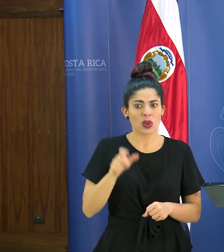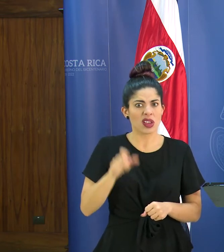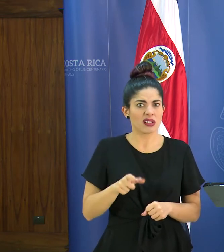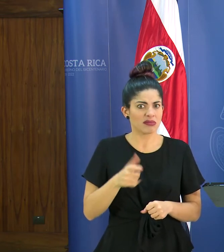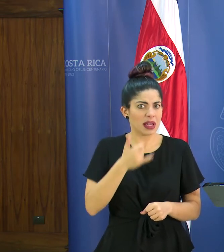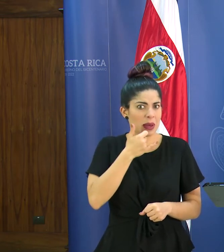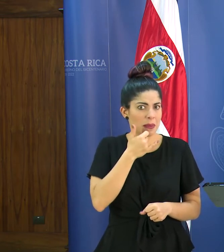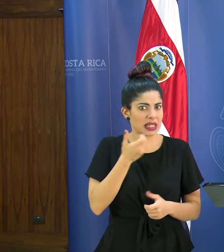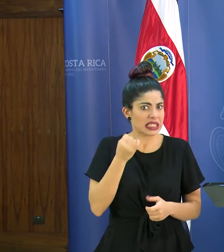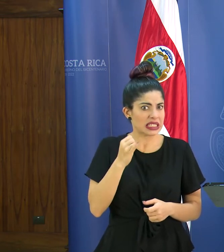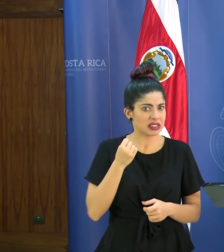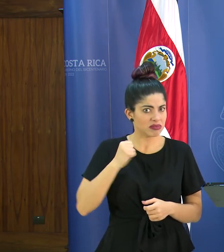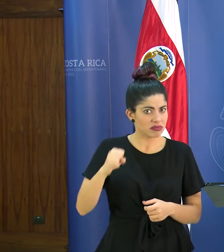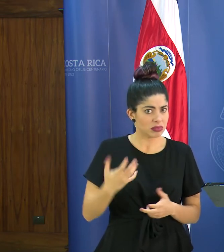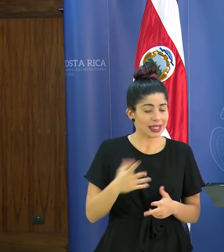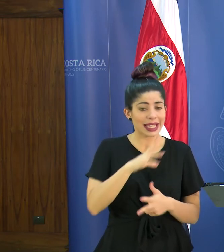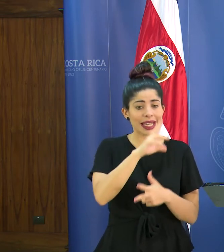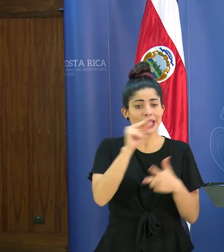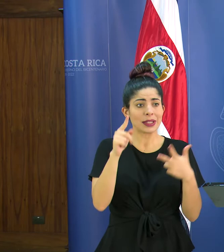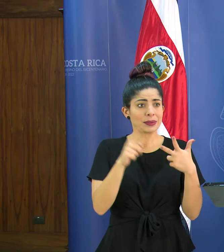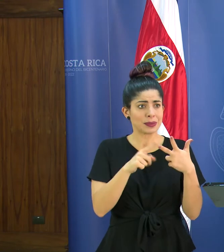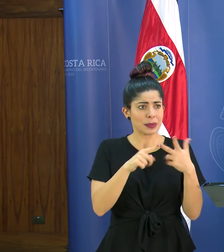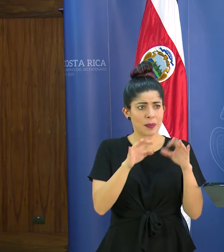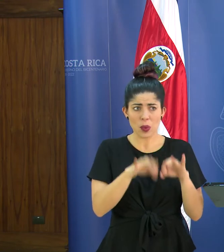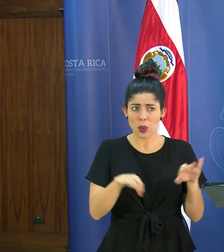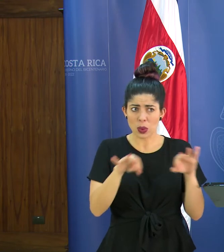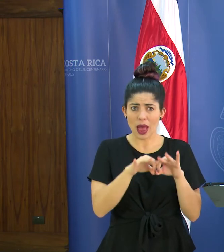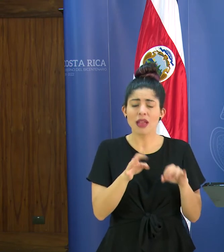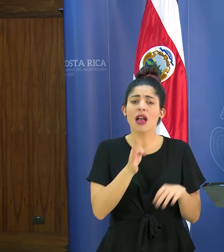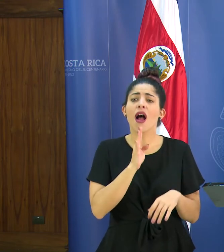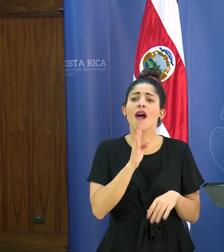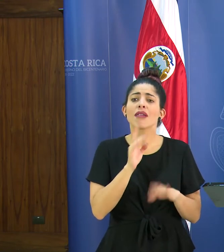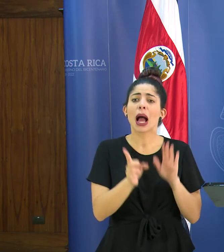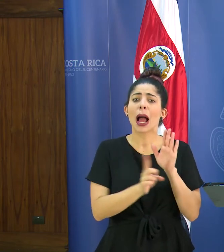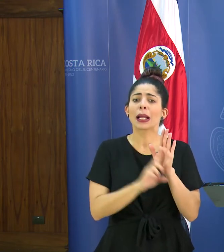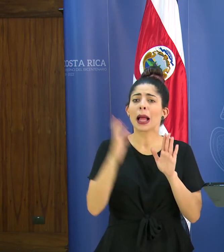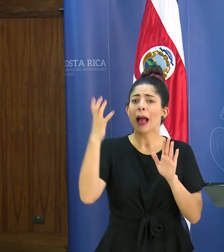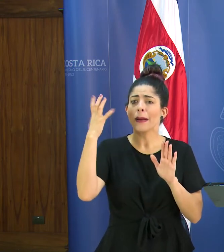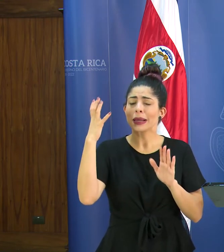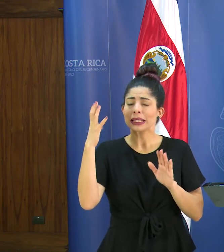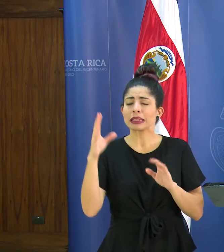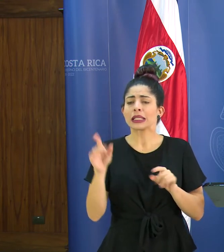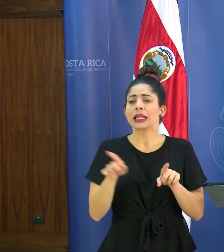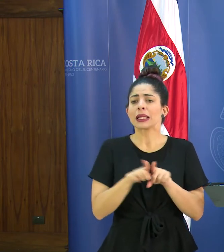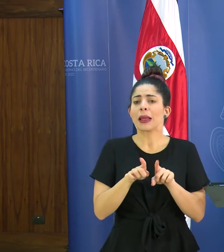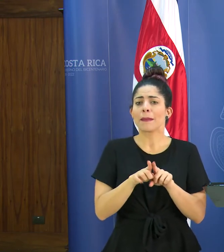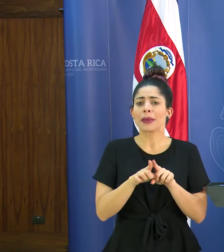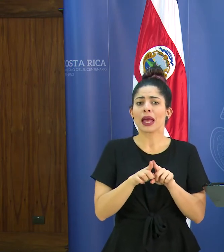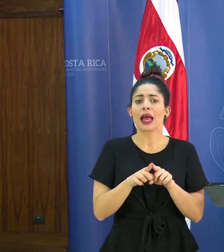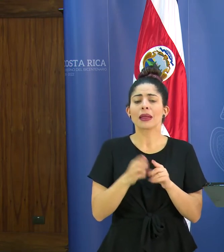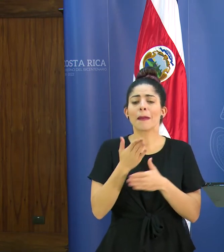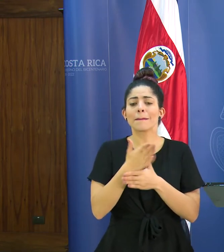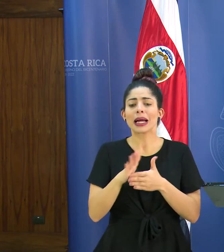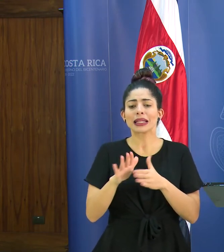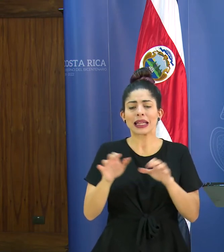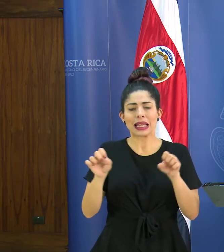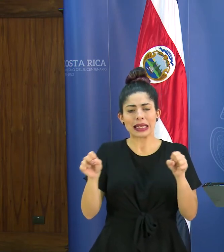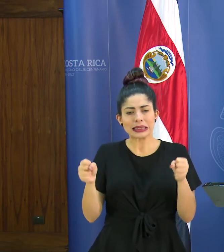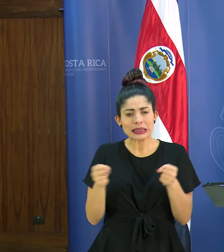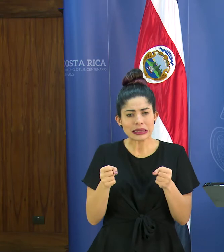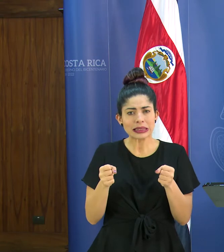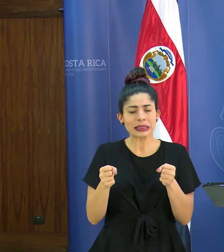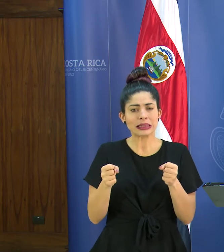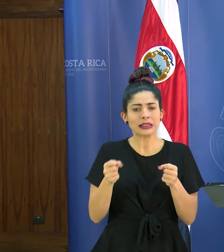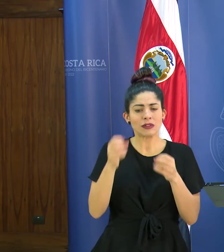y lo tercero que tal vez también es muy importante es se habla aquí de alerta amarilla se habla también de fase de contención fase de